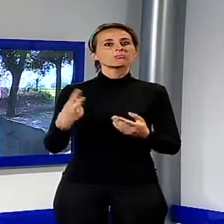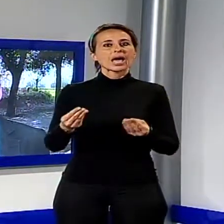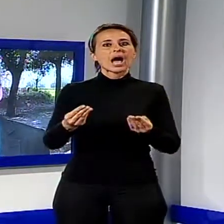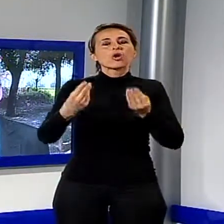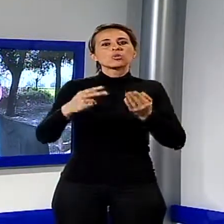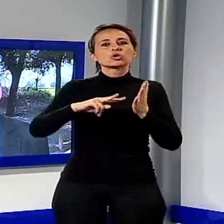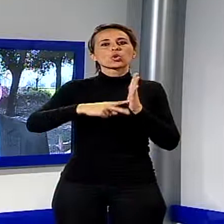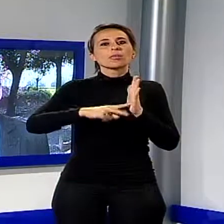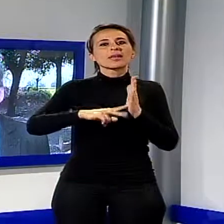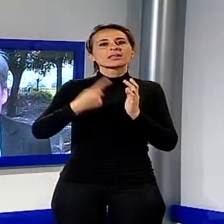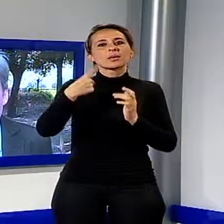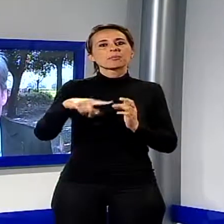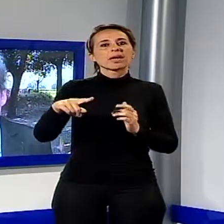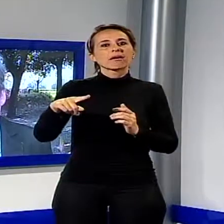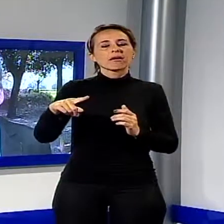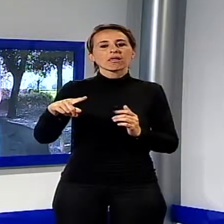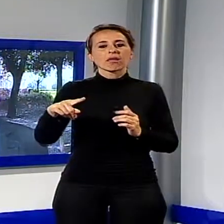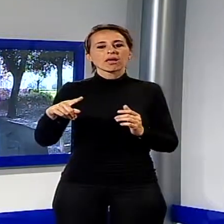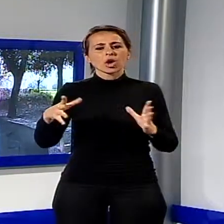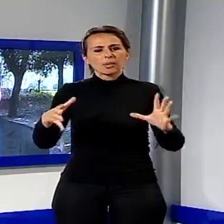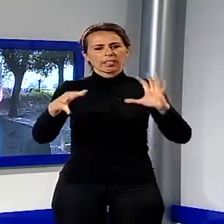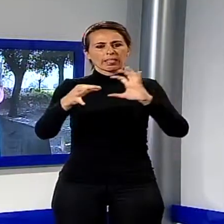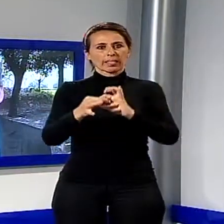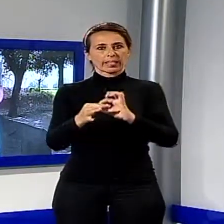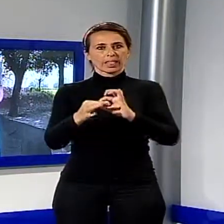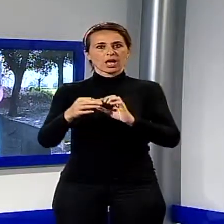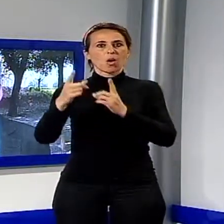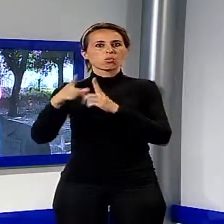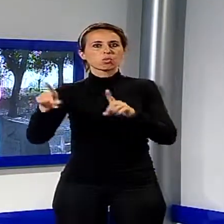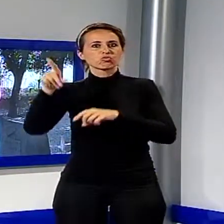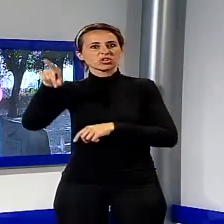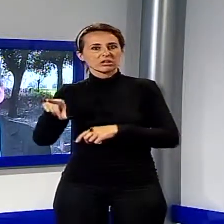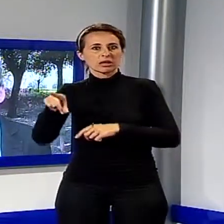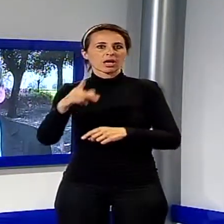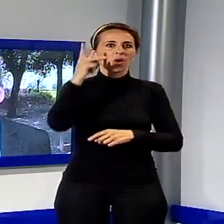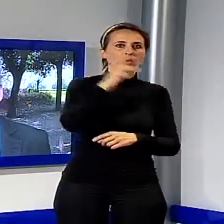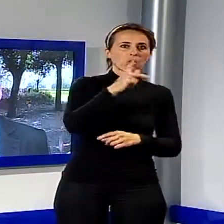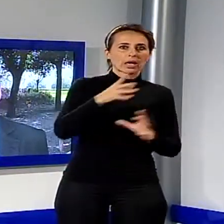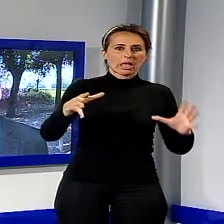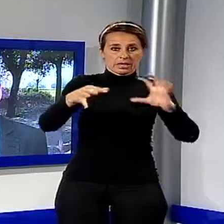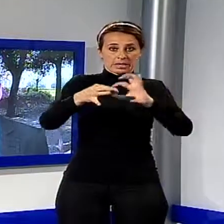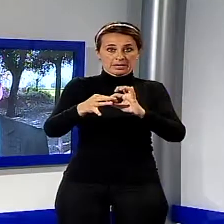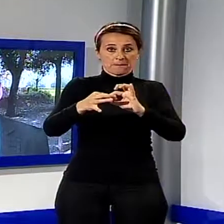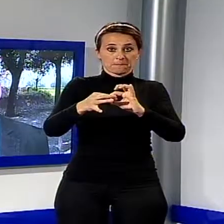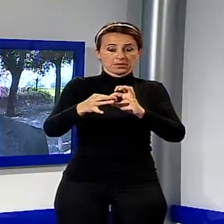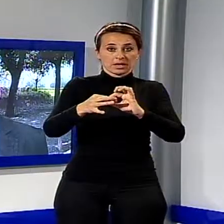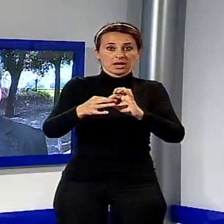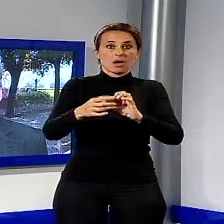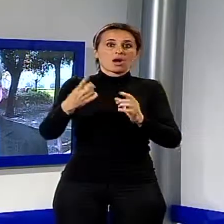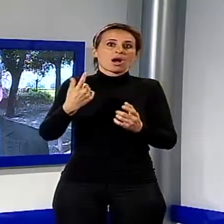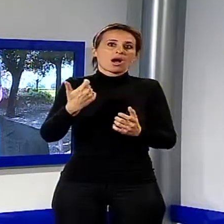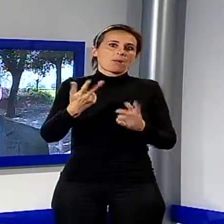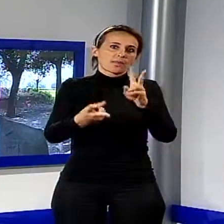compresenza Puccini-Lucca, di utilizzare gli strumenti nuovi della tecnologia per fare marketing,